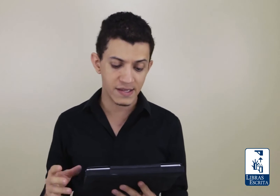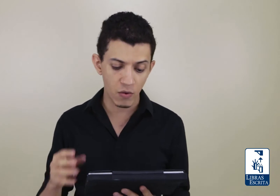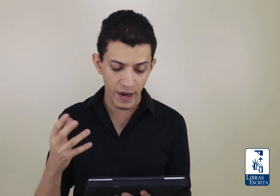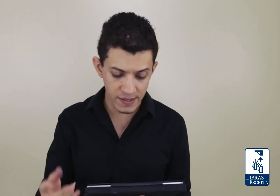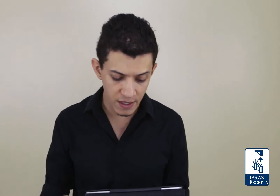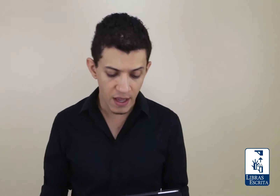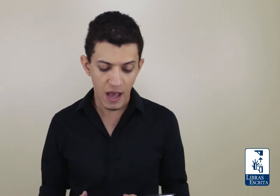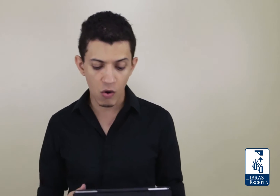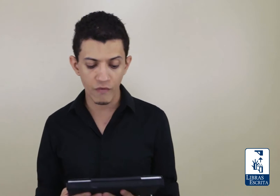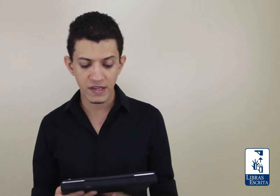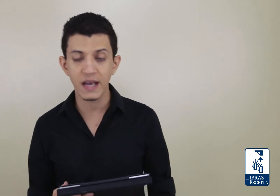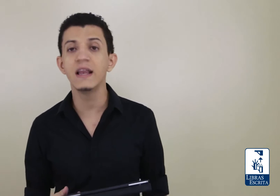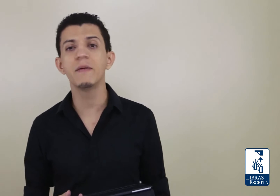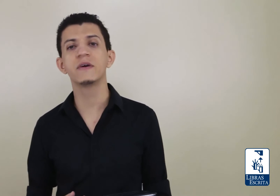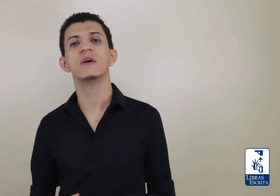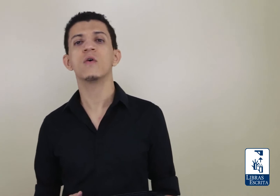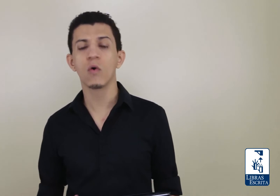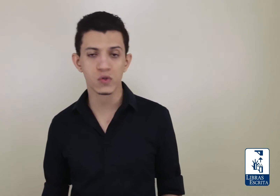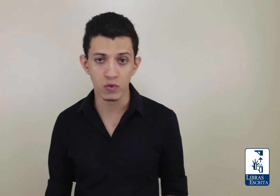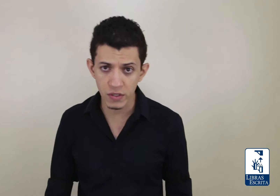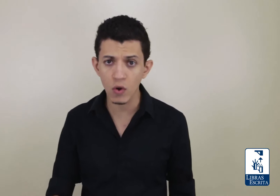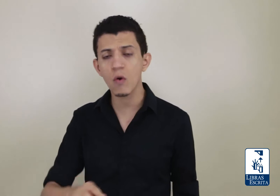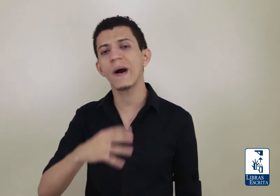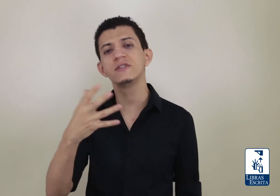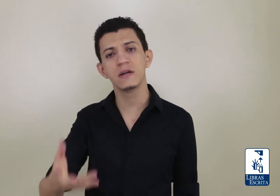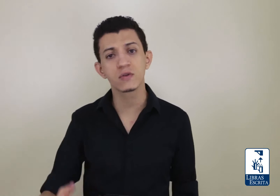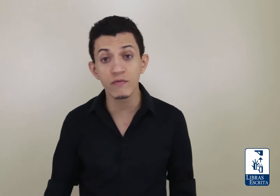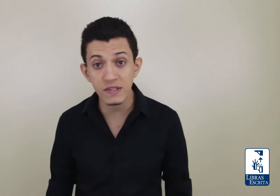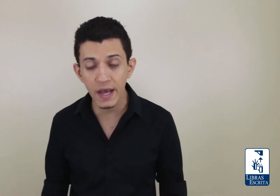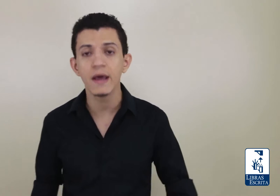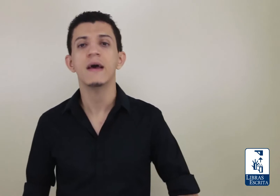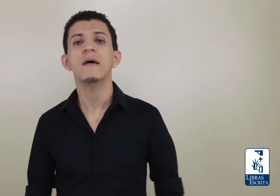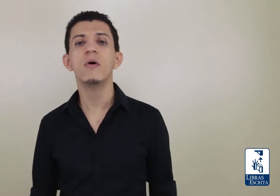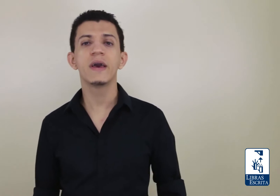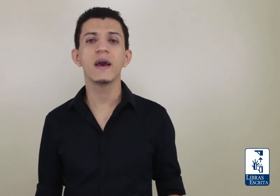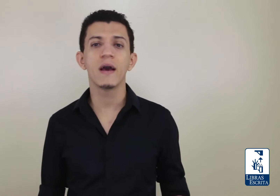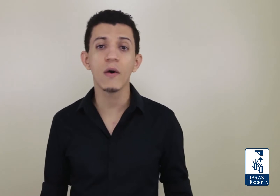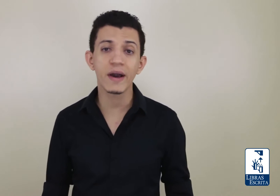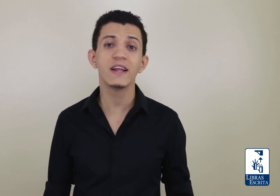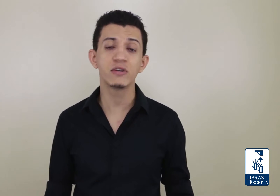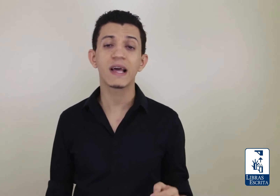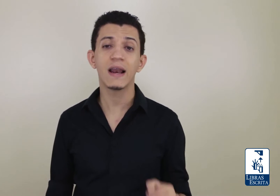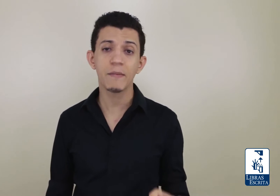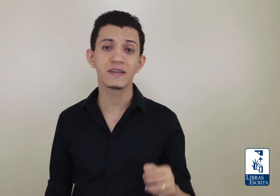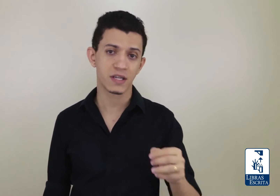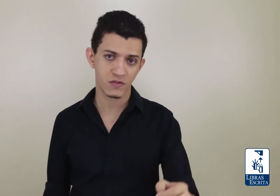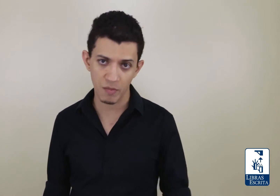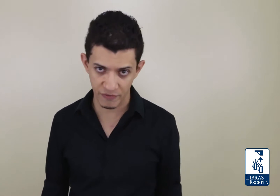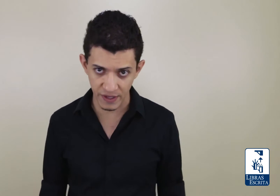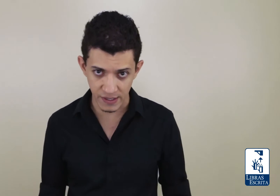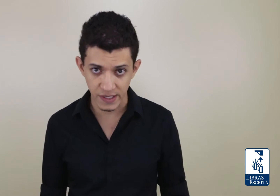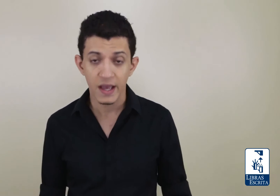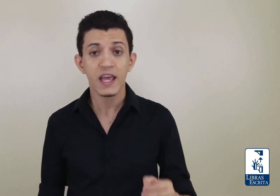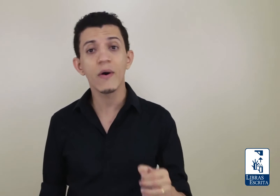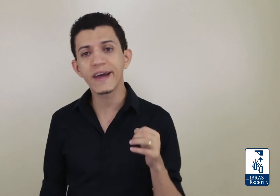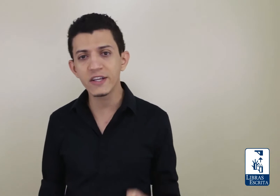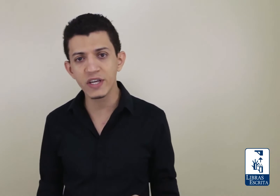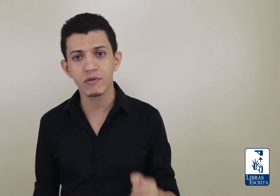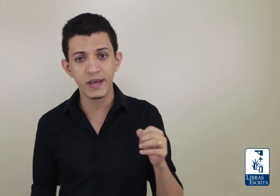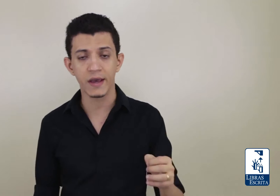segurança ao conversar em Libras com um surdo. Estou compartilhando isso com você porque eu acredito que a Libras transforma vidas. E eu acredito que